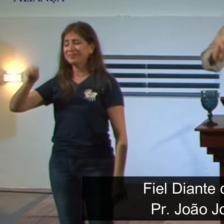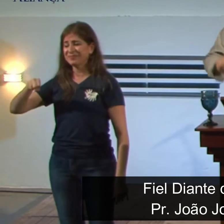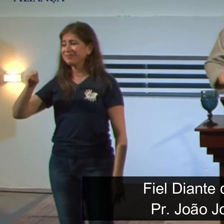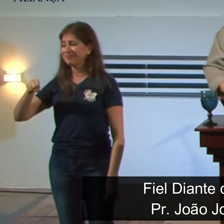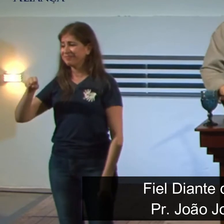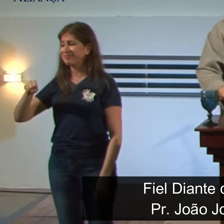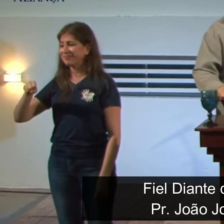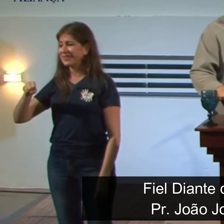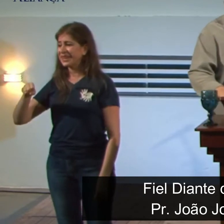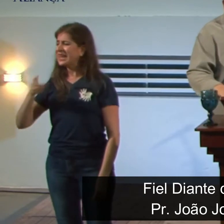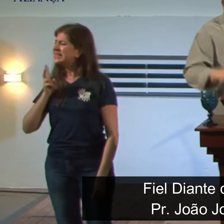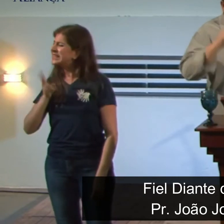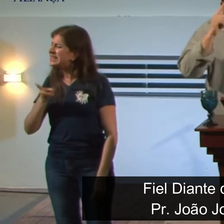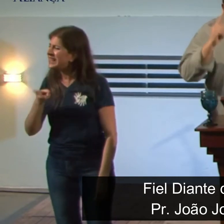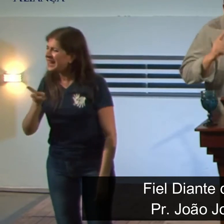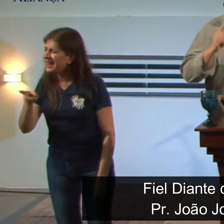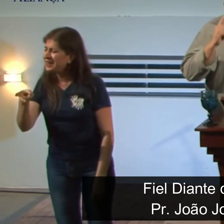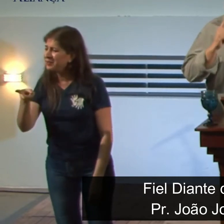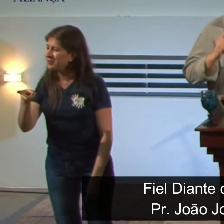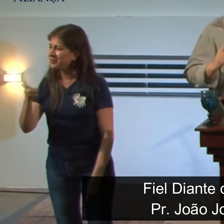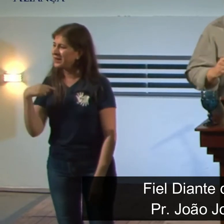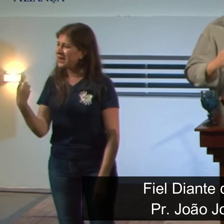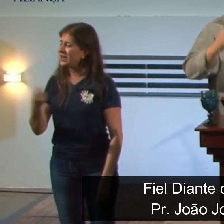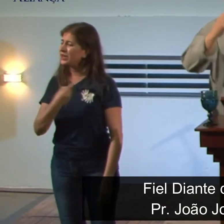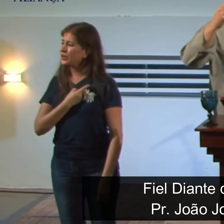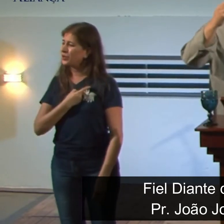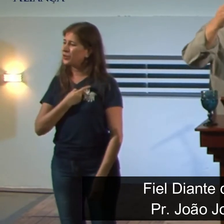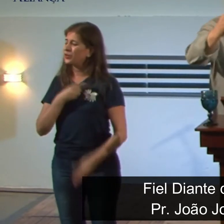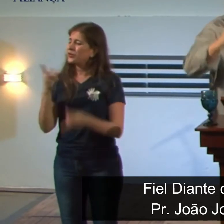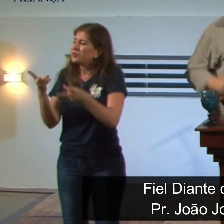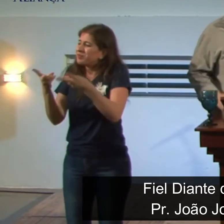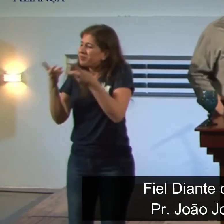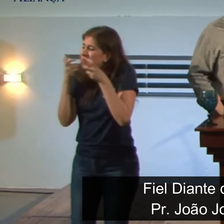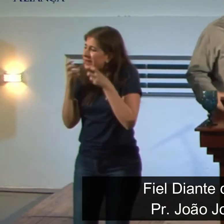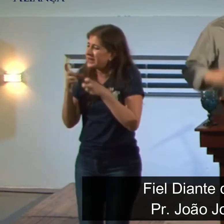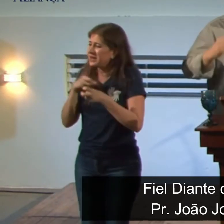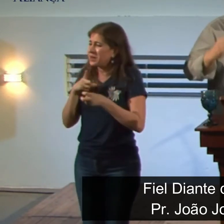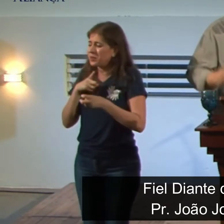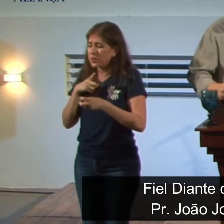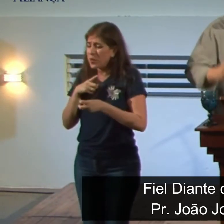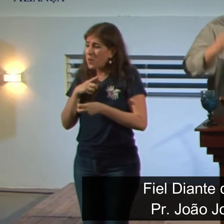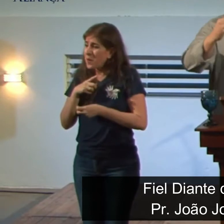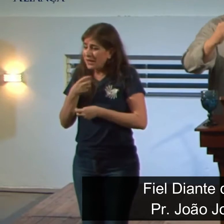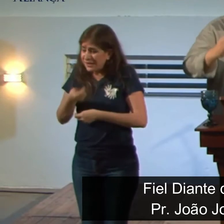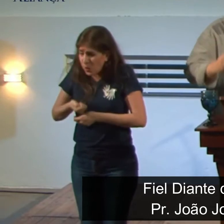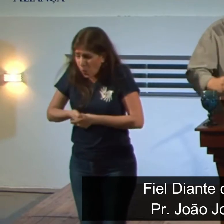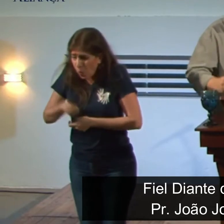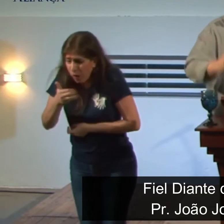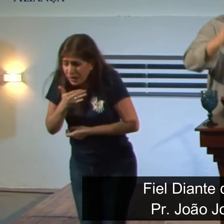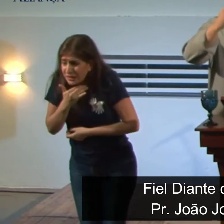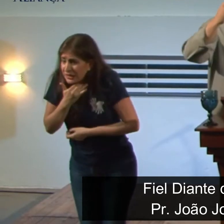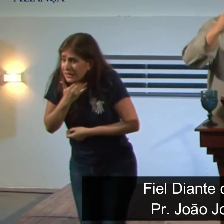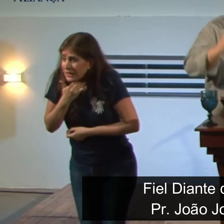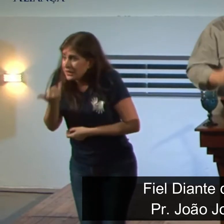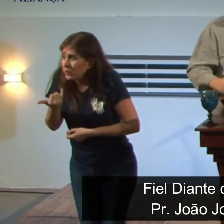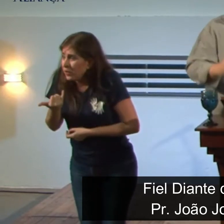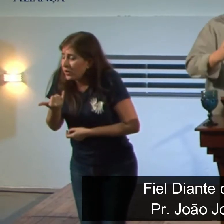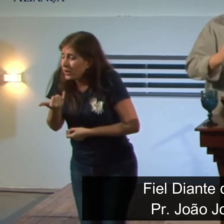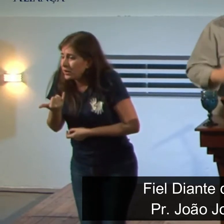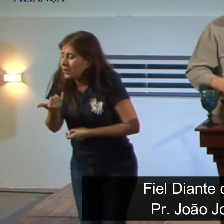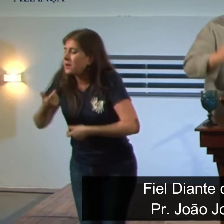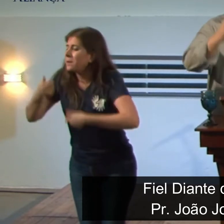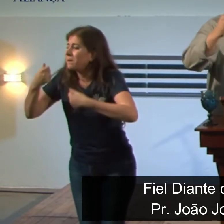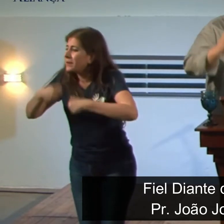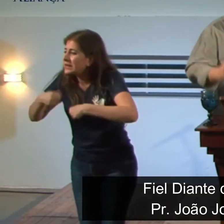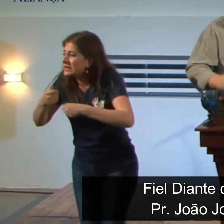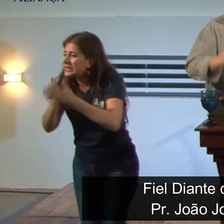em todas as circunstâncias, ainda quem faz da própria morte, vale a pena ser